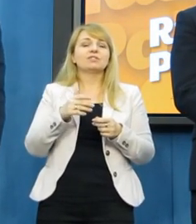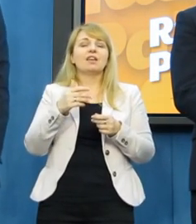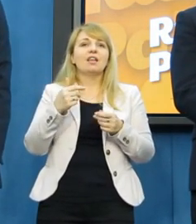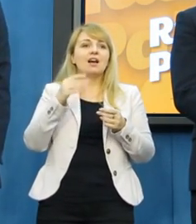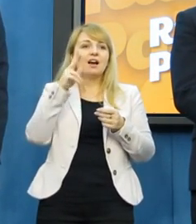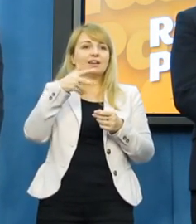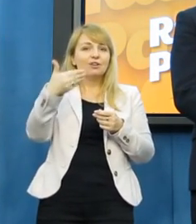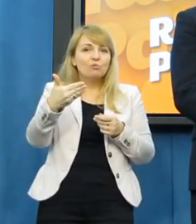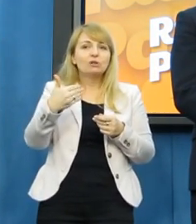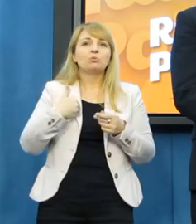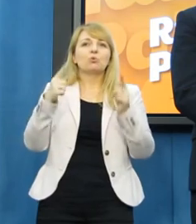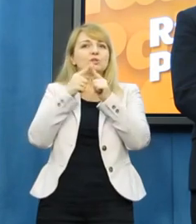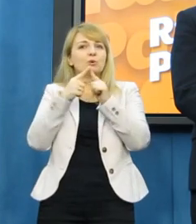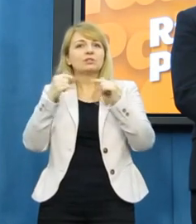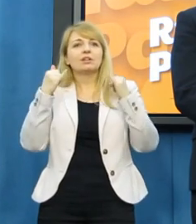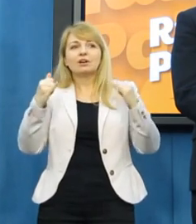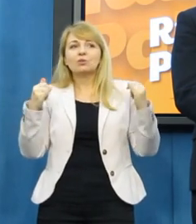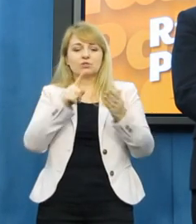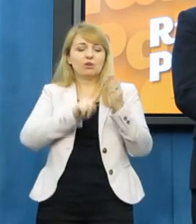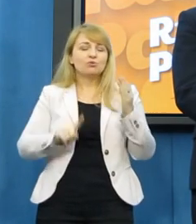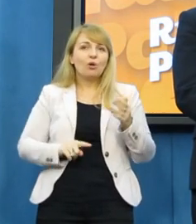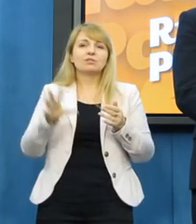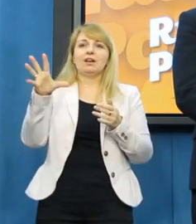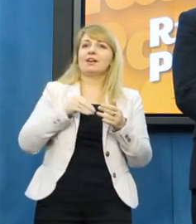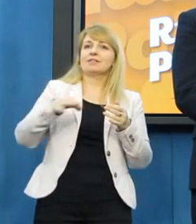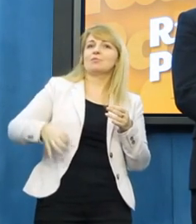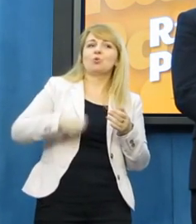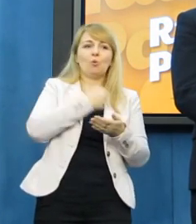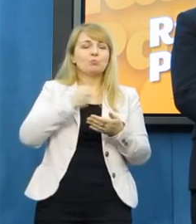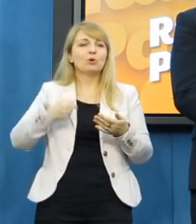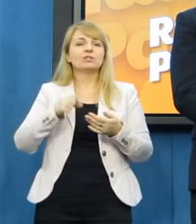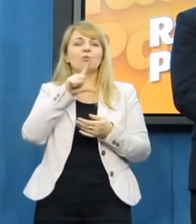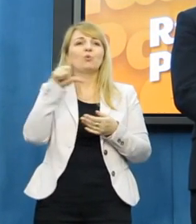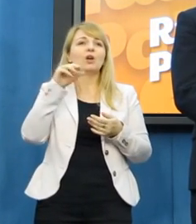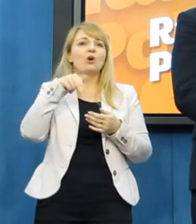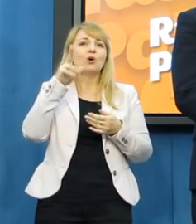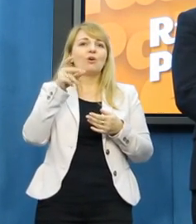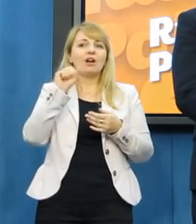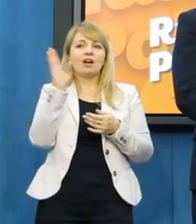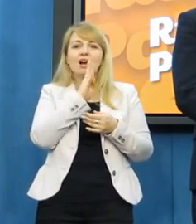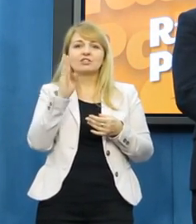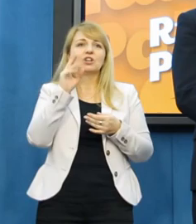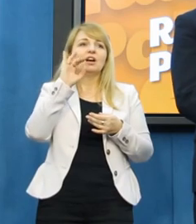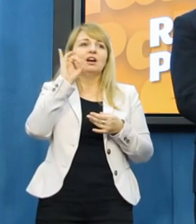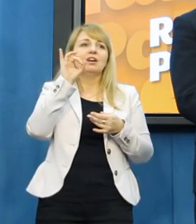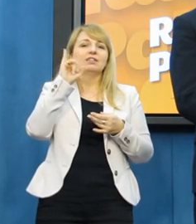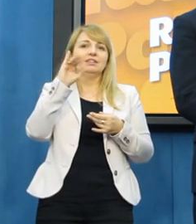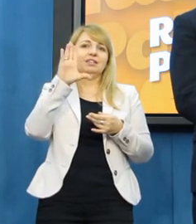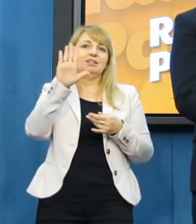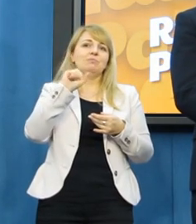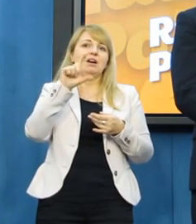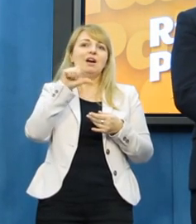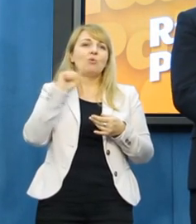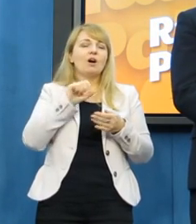w ramach naszych spotkań gospodarczych z Łukaszem Gibałą, na Radzie Krajowej Unii Pracy i na później spotkaniu w Białymstoku.